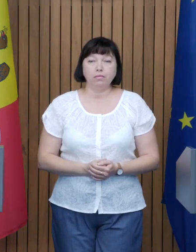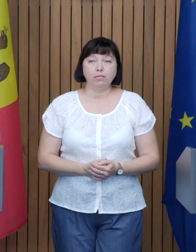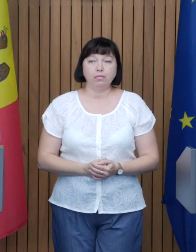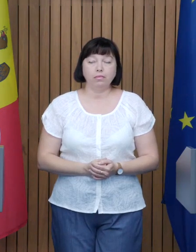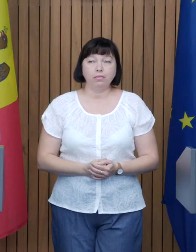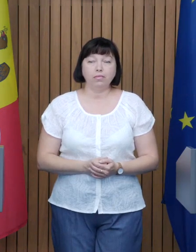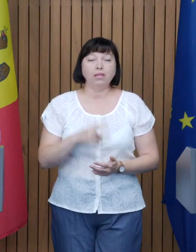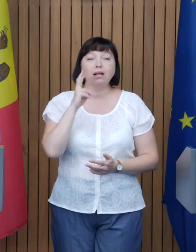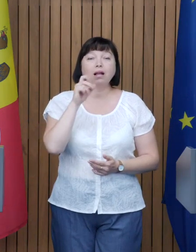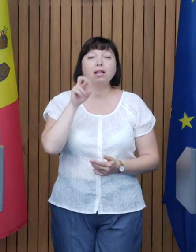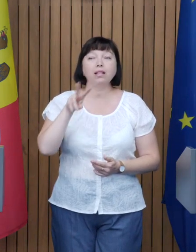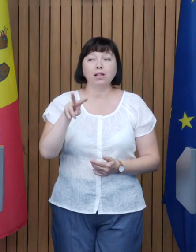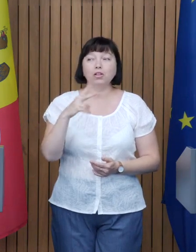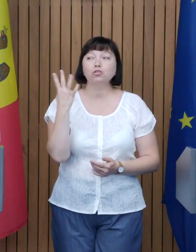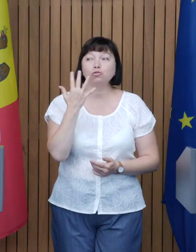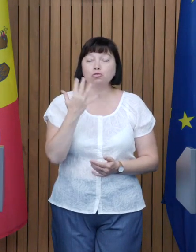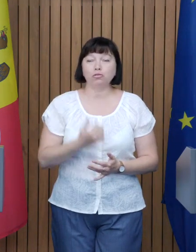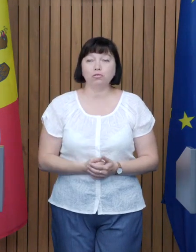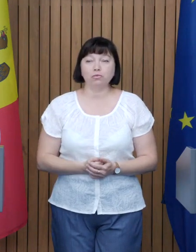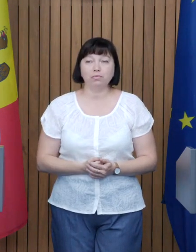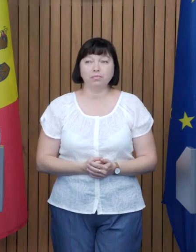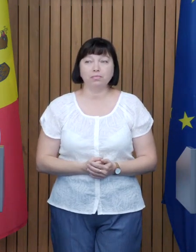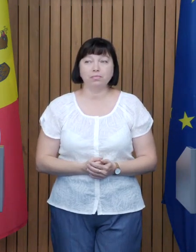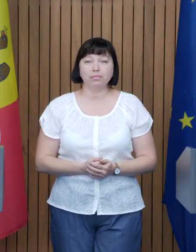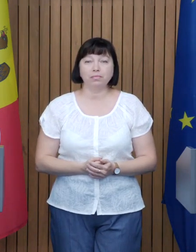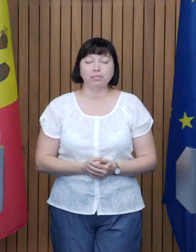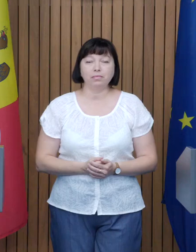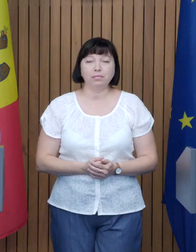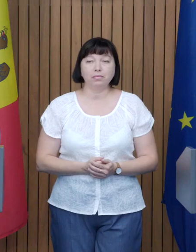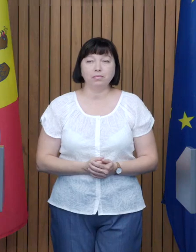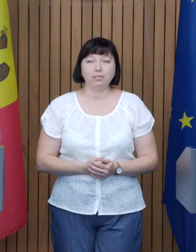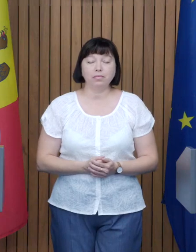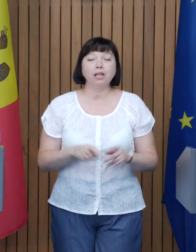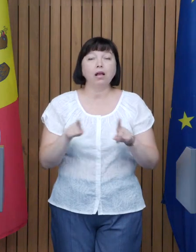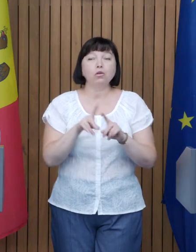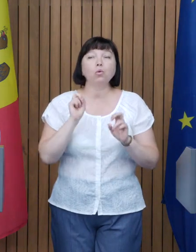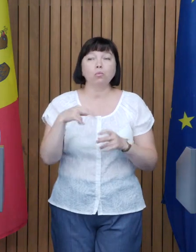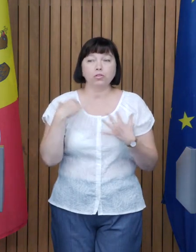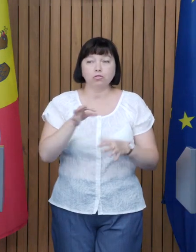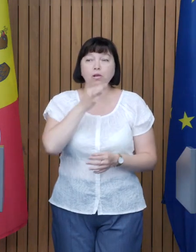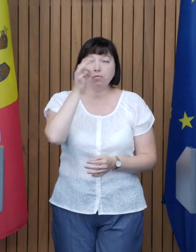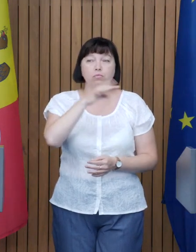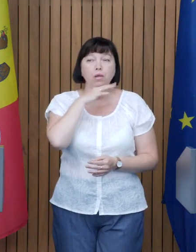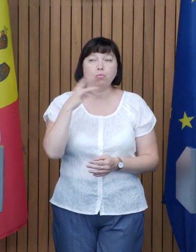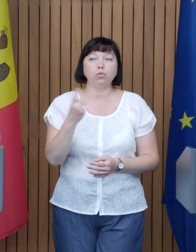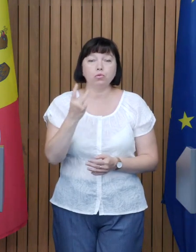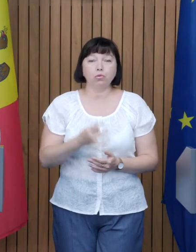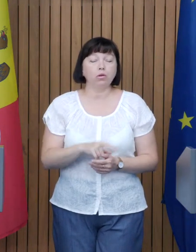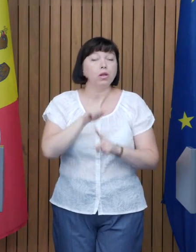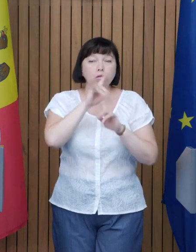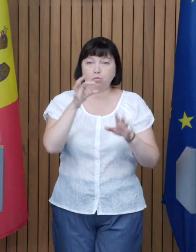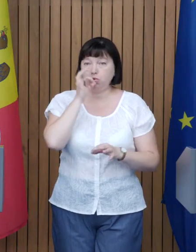Canal 5 Puteți să ne răspundeți la întrebare atunci? Nu, Canal 5, așa cum am menționat de mai multe ori, nu va